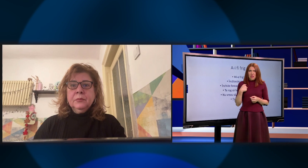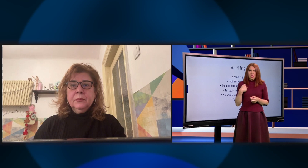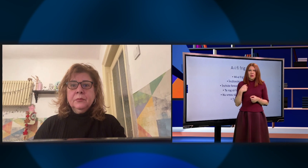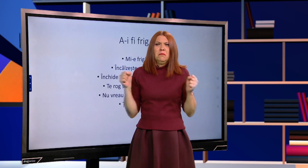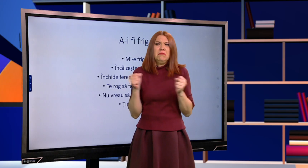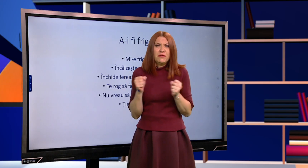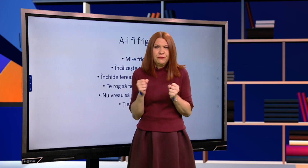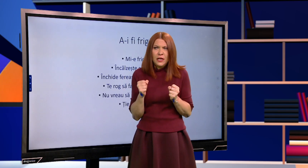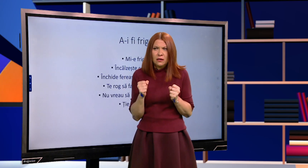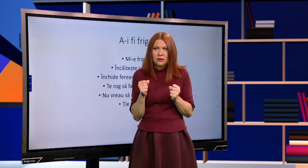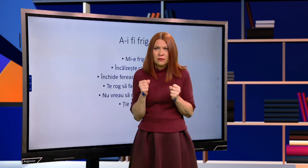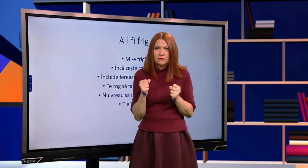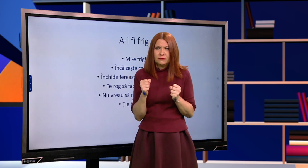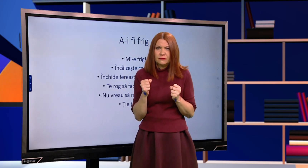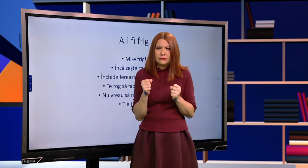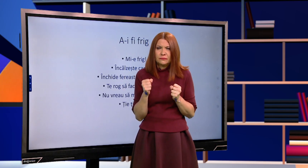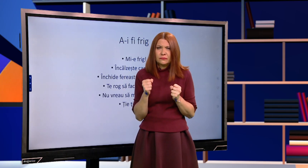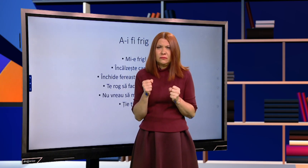Mie, mi-e frig.